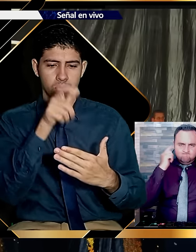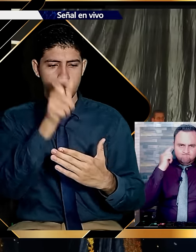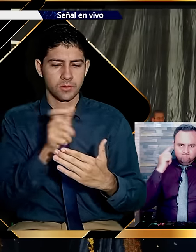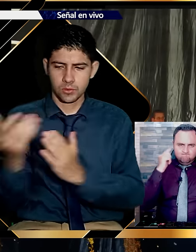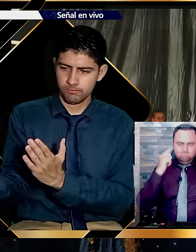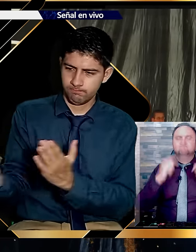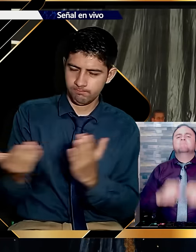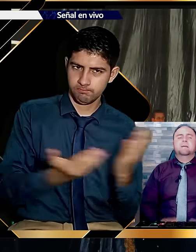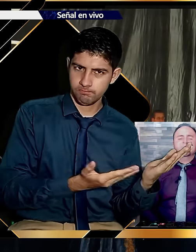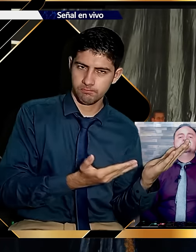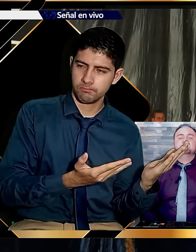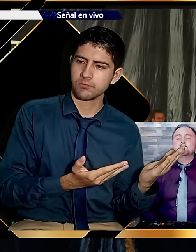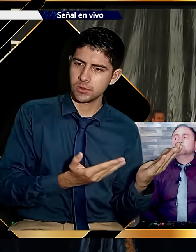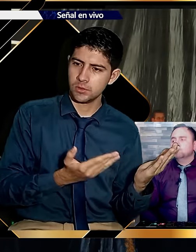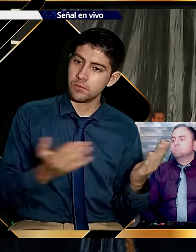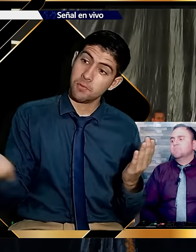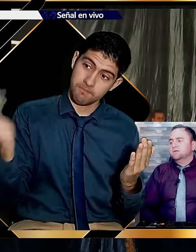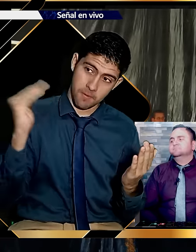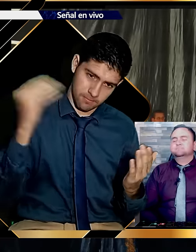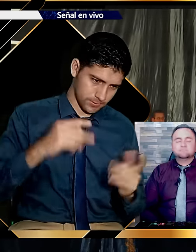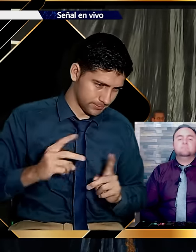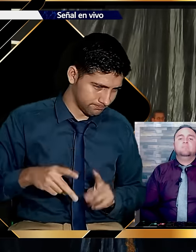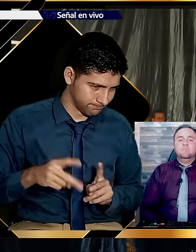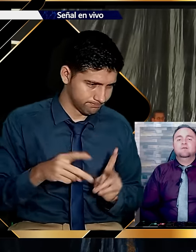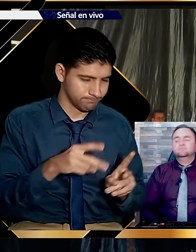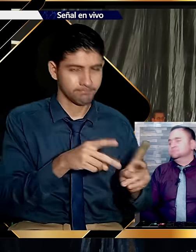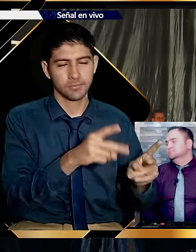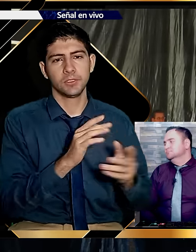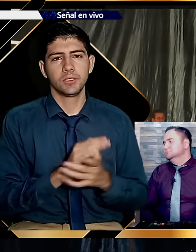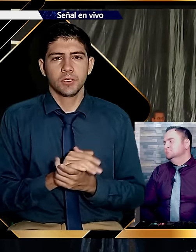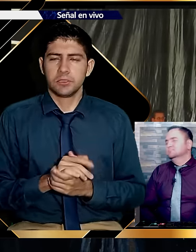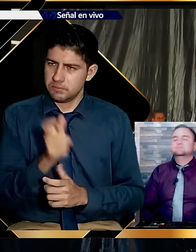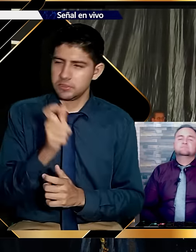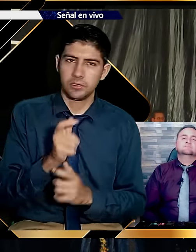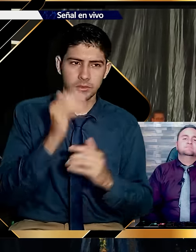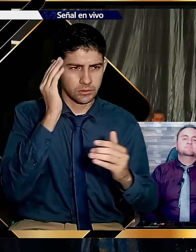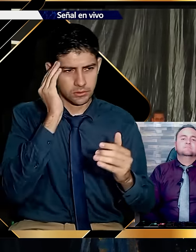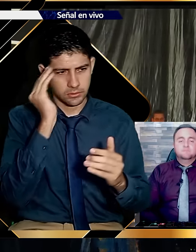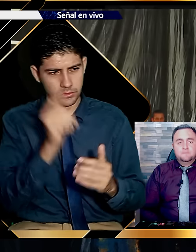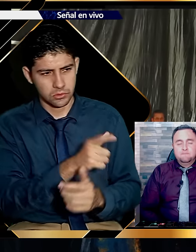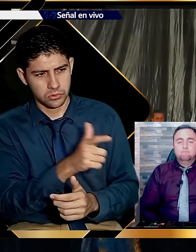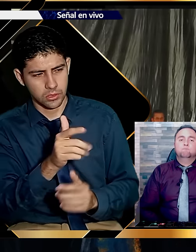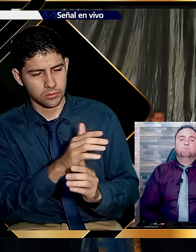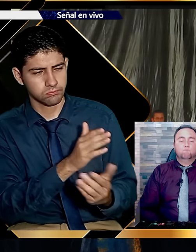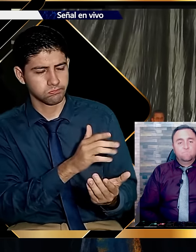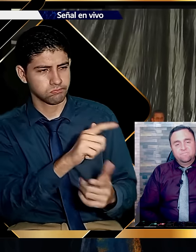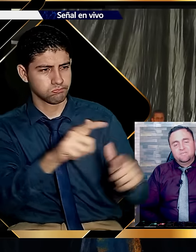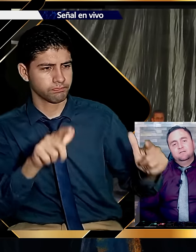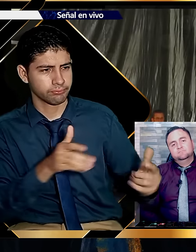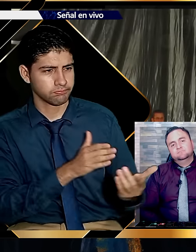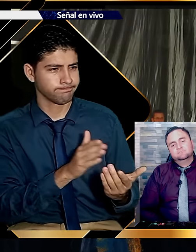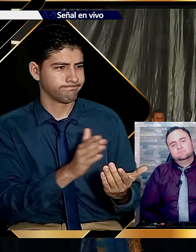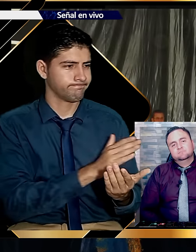empieza el guía. Nos recibe un guía y nos dice, bueno, dispuestos a caminar. Vamos a caminar. Vamos a ir